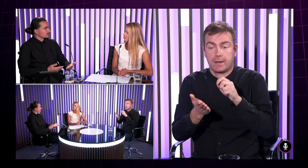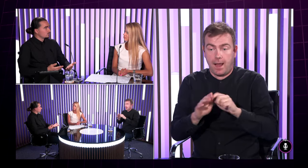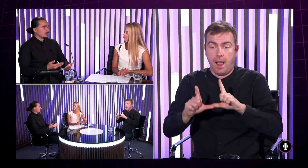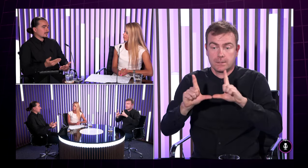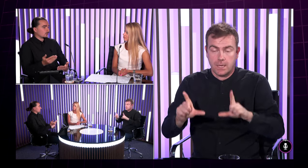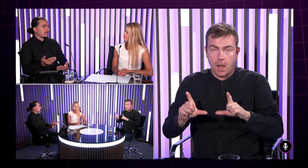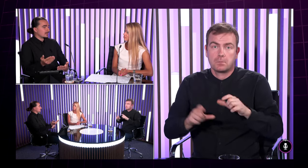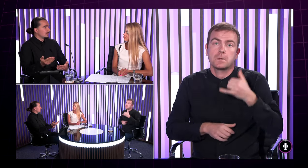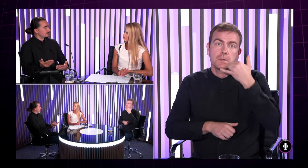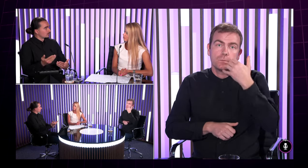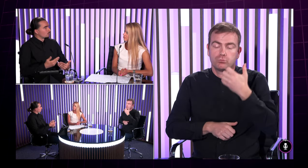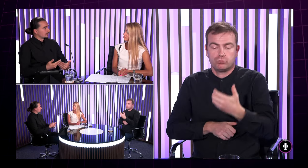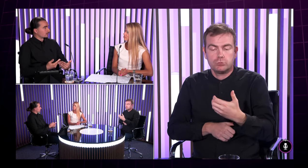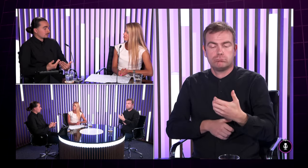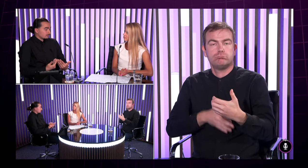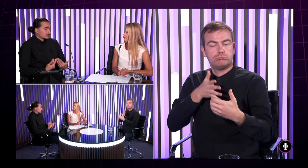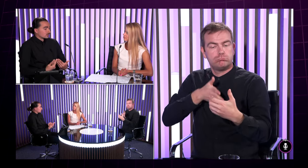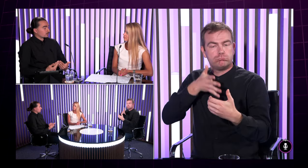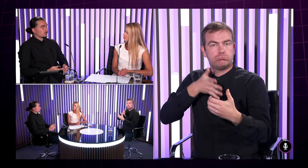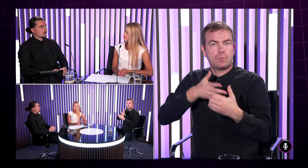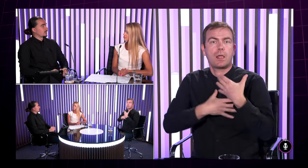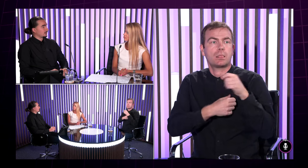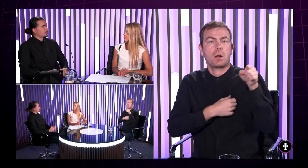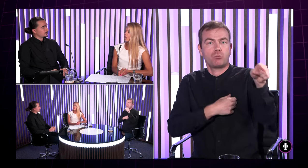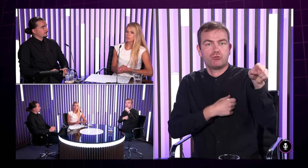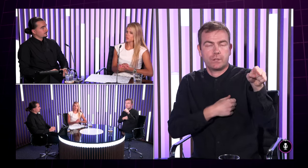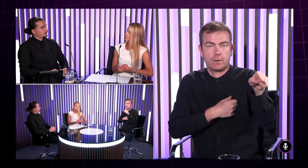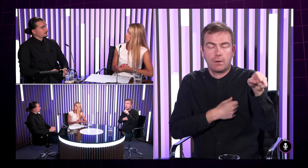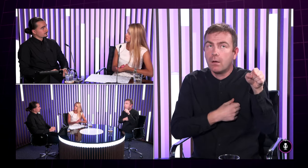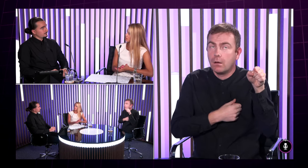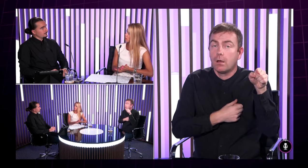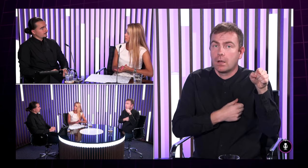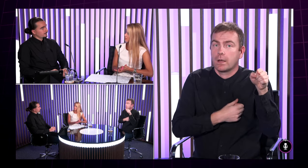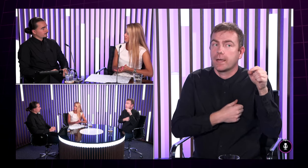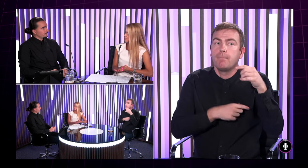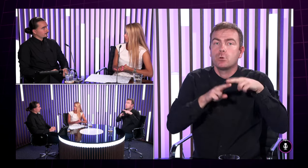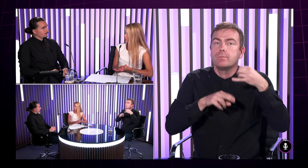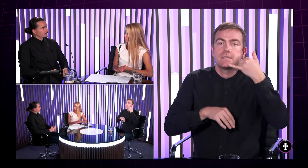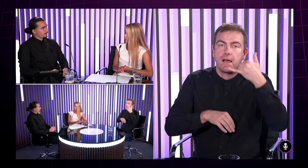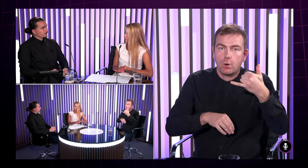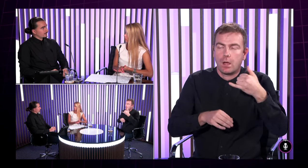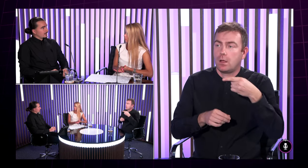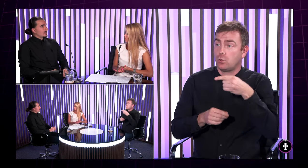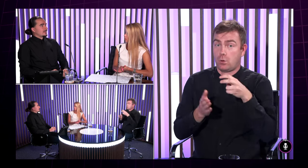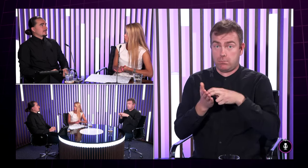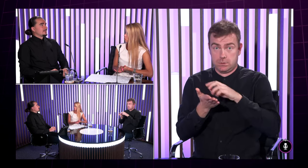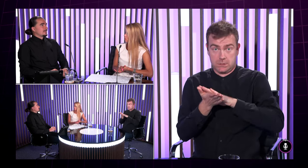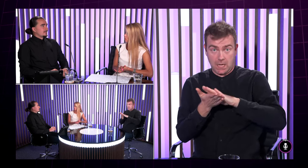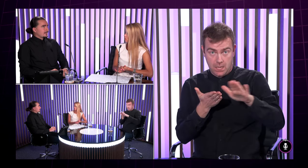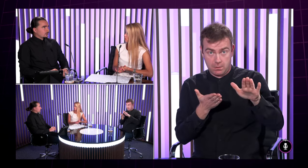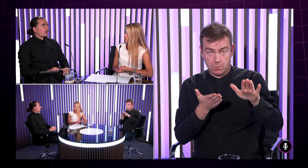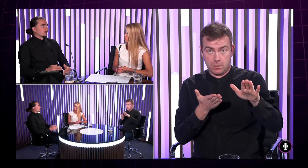komunikáciu a objedná ten obet ako by si to ten nepočujúci želal Môžeme povedať že je táto aplikácia zadarmo pravda pre